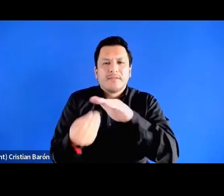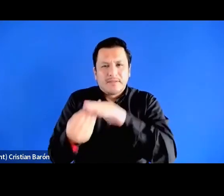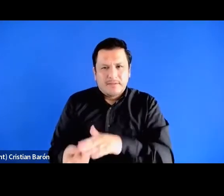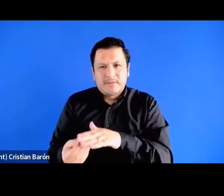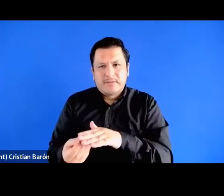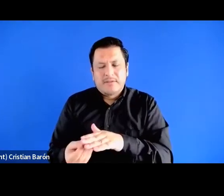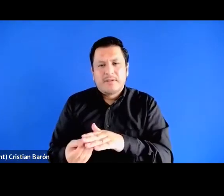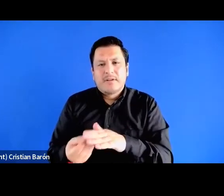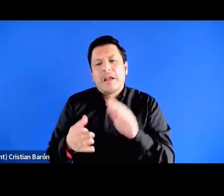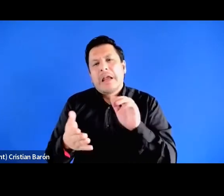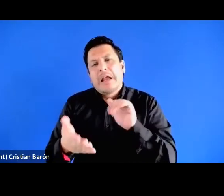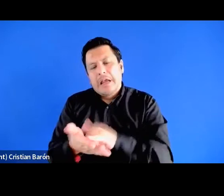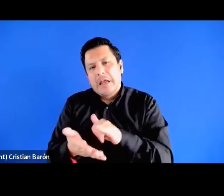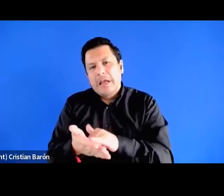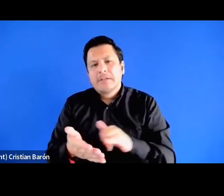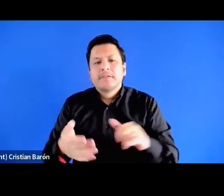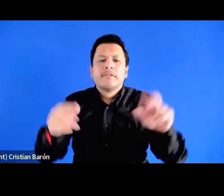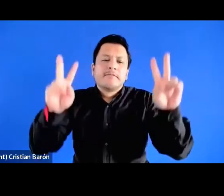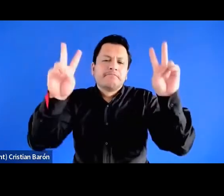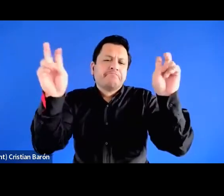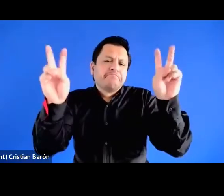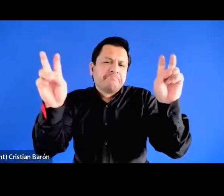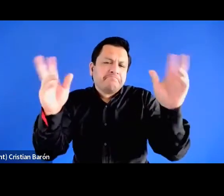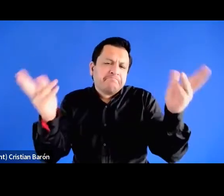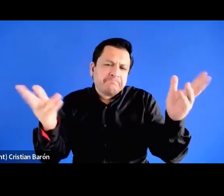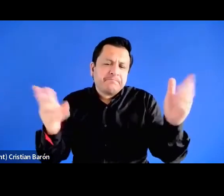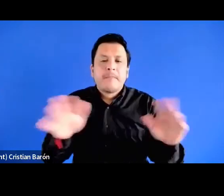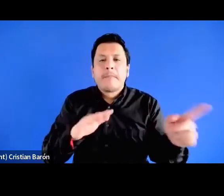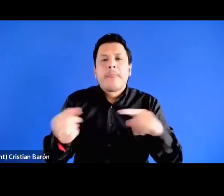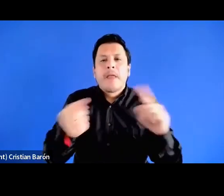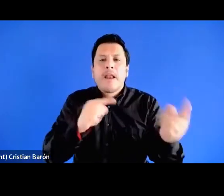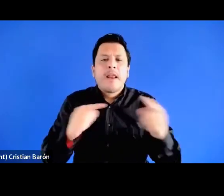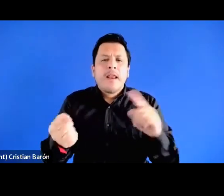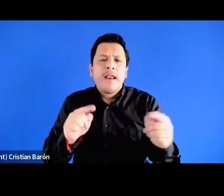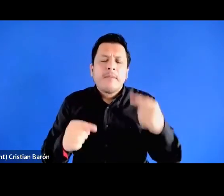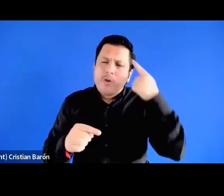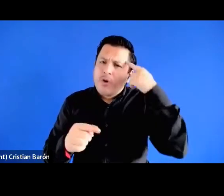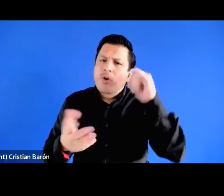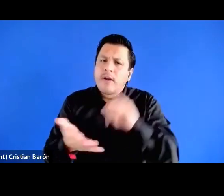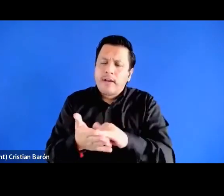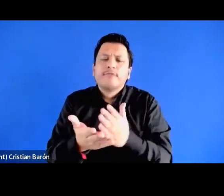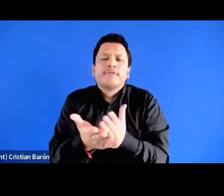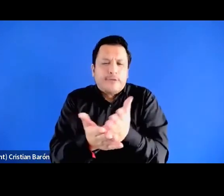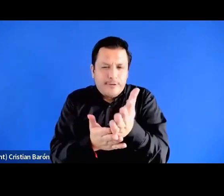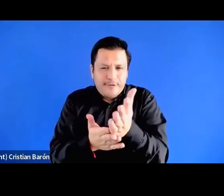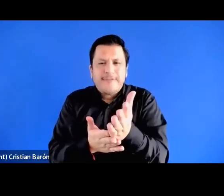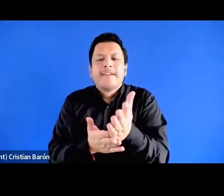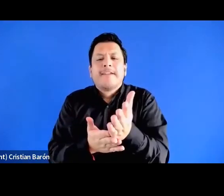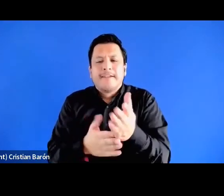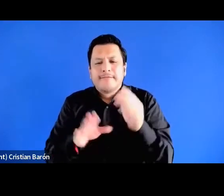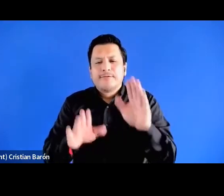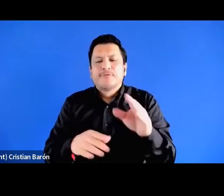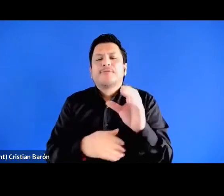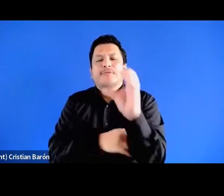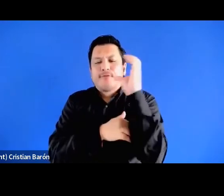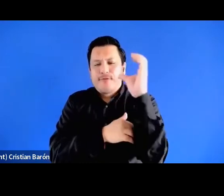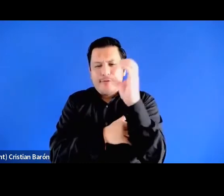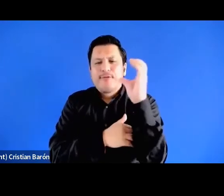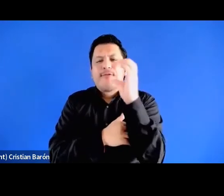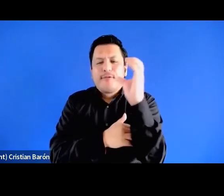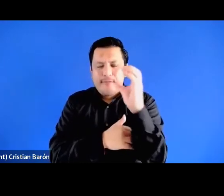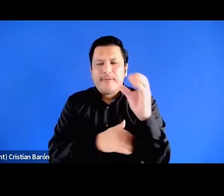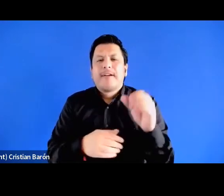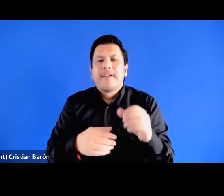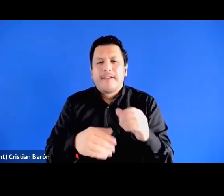un poco entre comillas podría ser de discusión porque yo sí creo que todavía por lo menos en Colombia se está